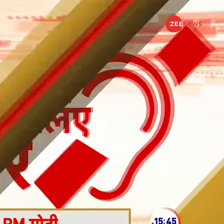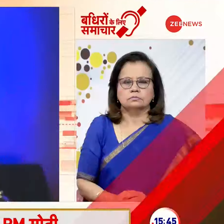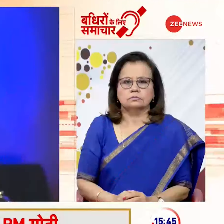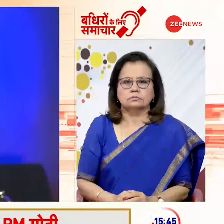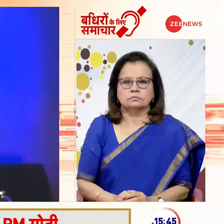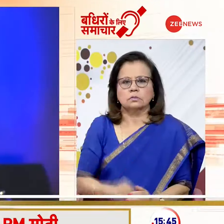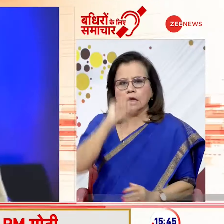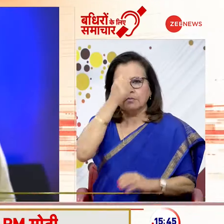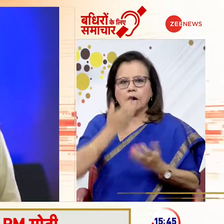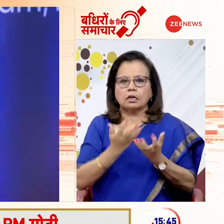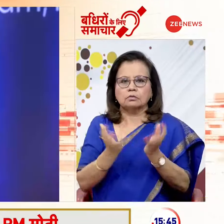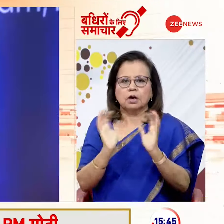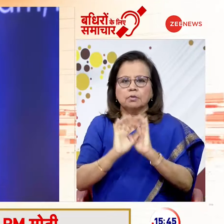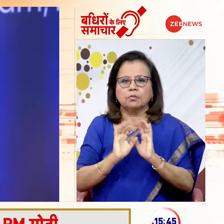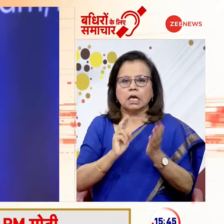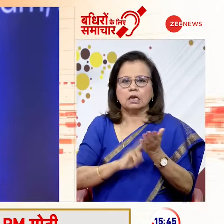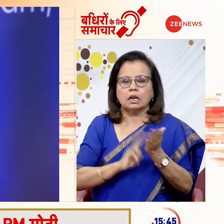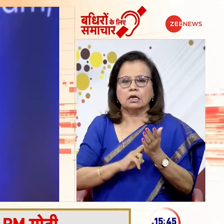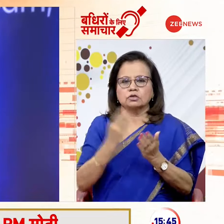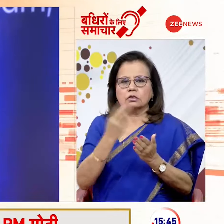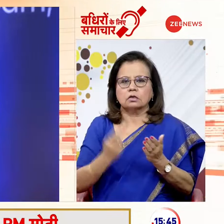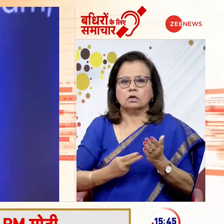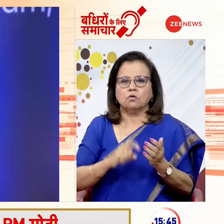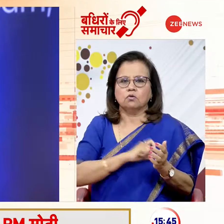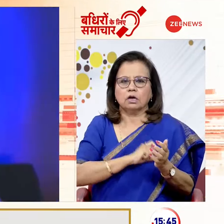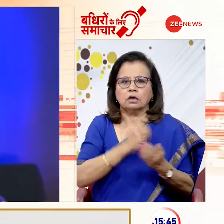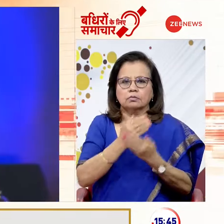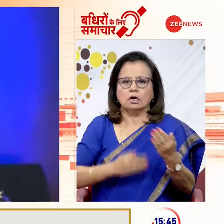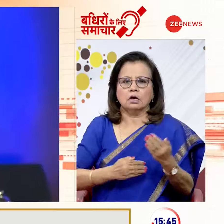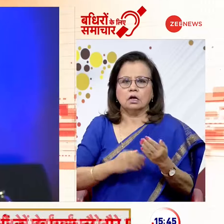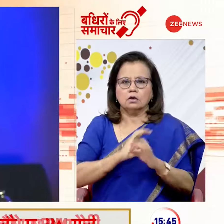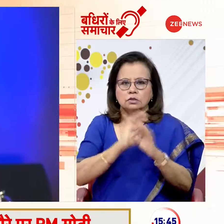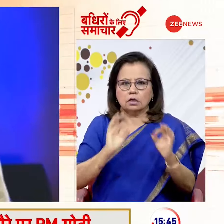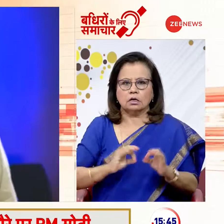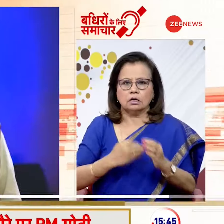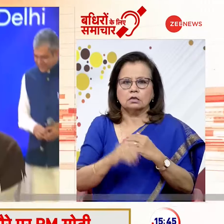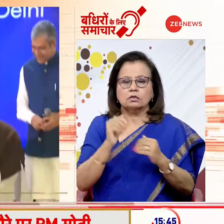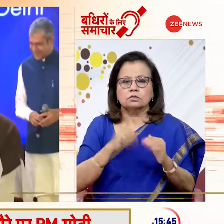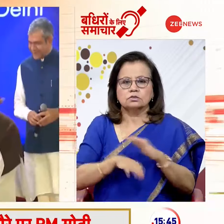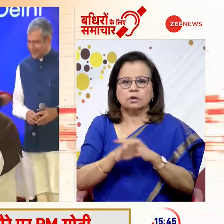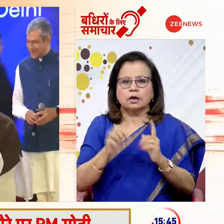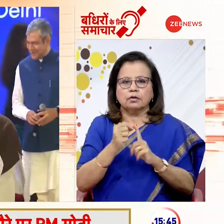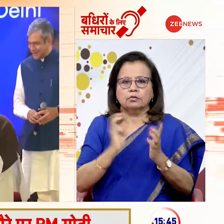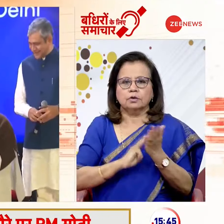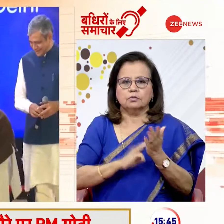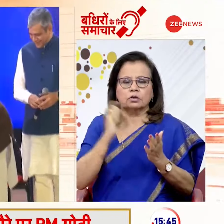भारत मंडपम में नेशनल क्रियेटर अवार्ड कार्डिकरम का आयोजन किया गया जिसमें पियम मोदी ने